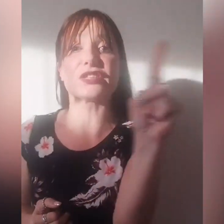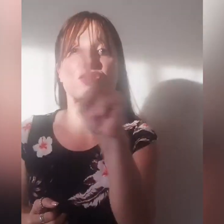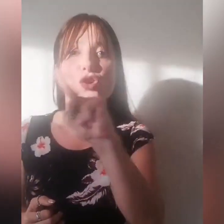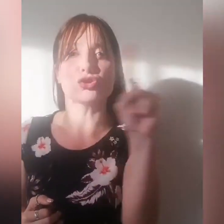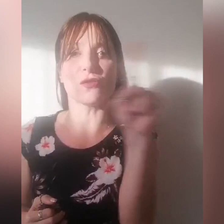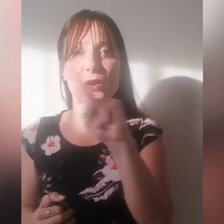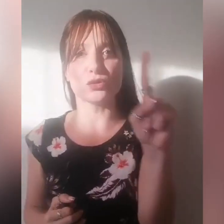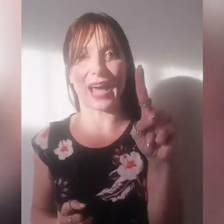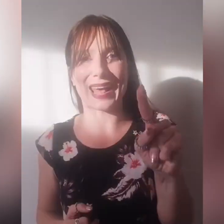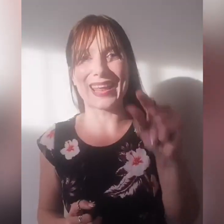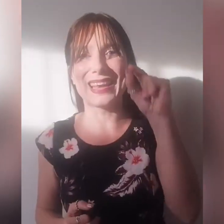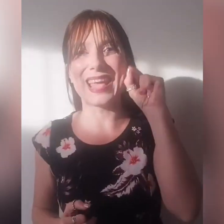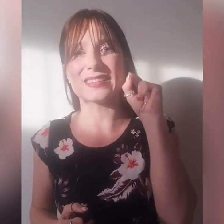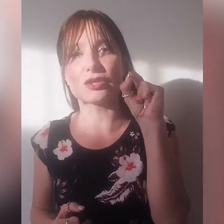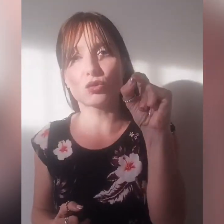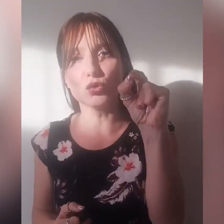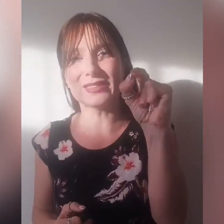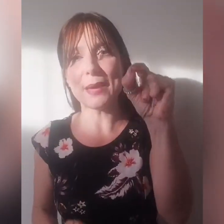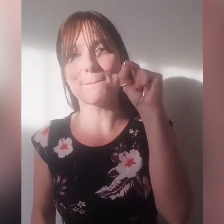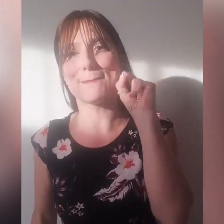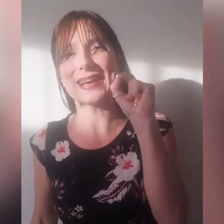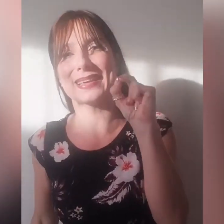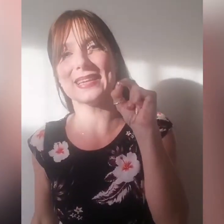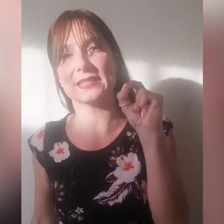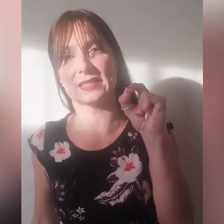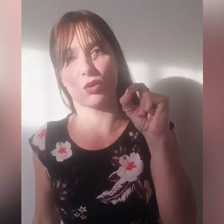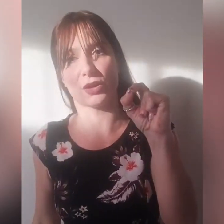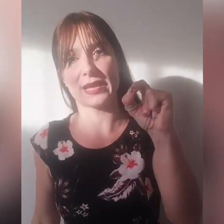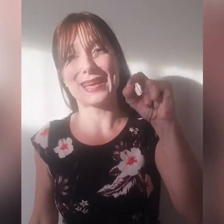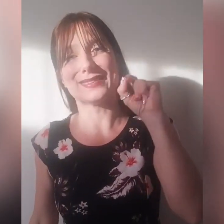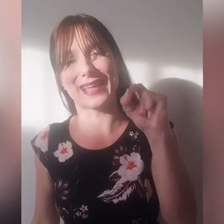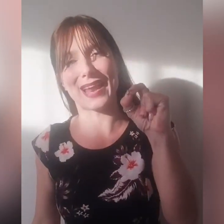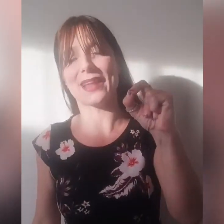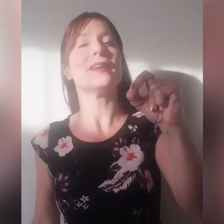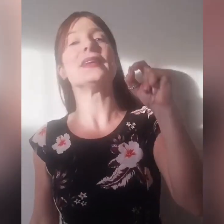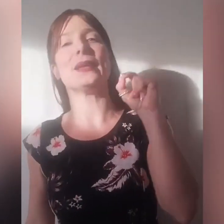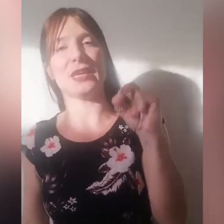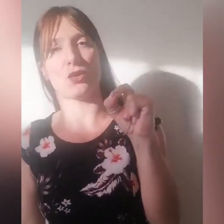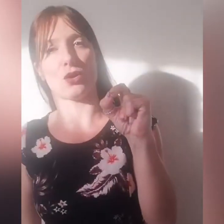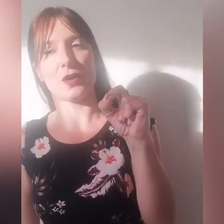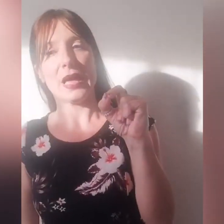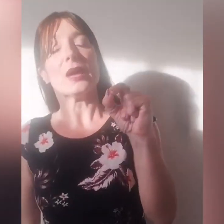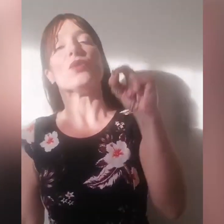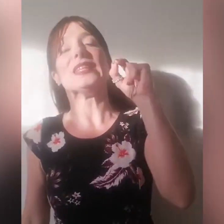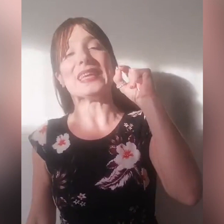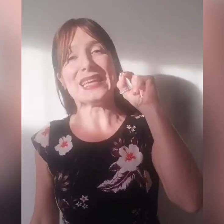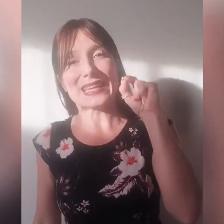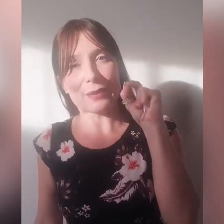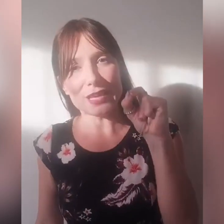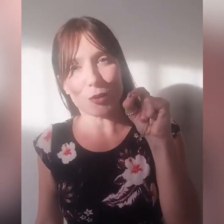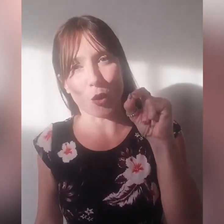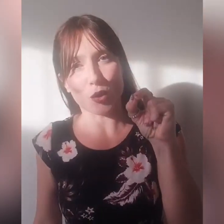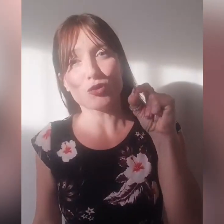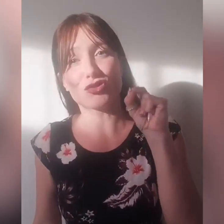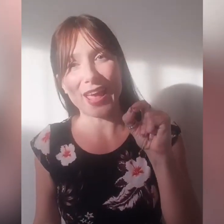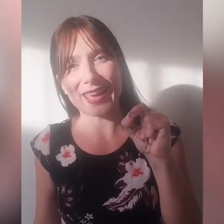sottovalutare le astute macchinazioni del nemico, quindi il nemico c'è,